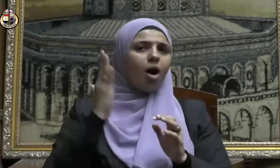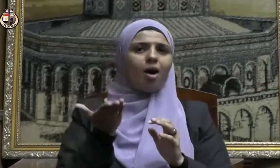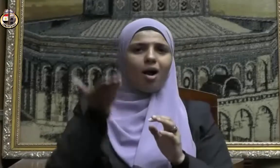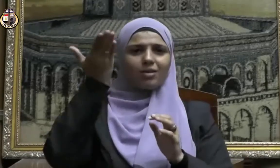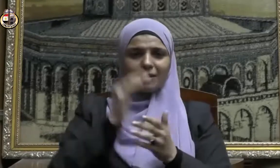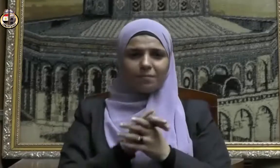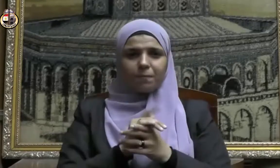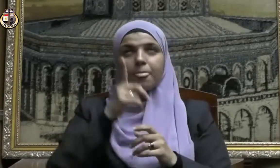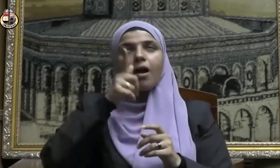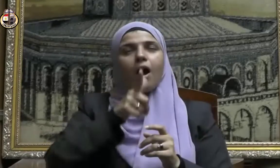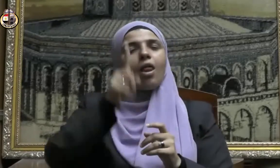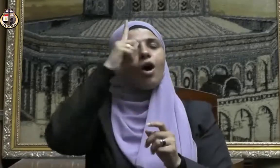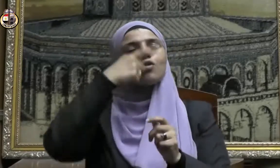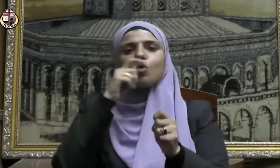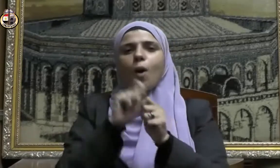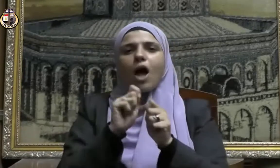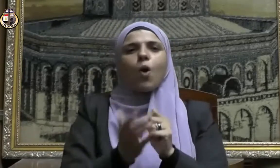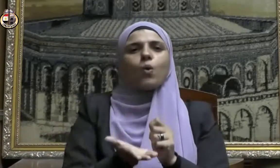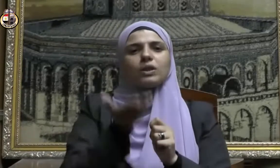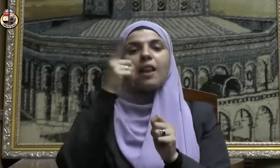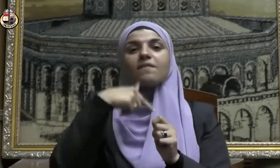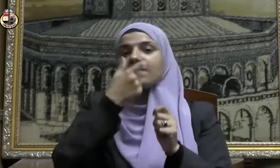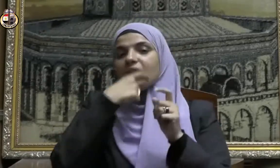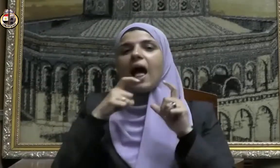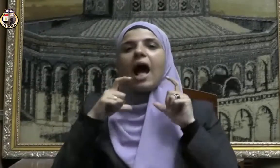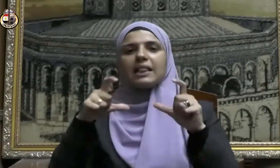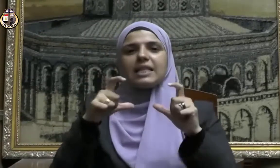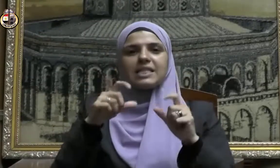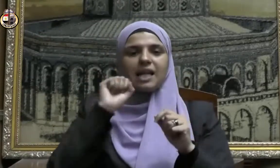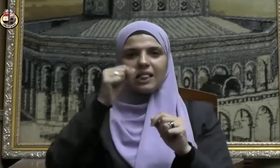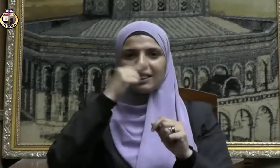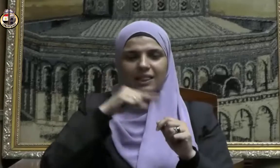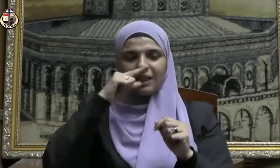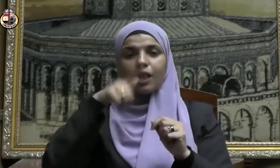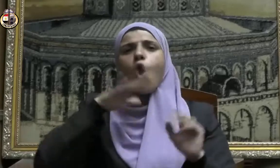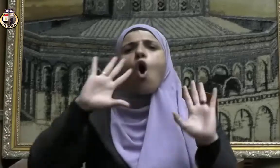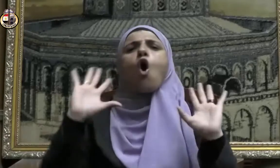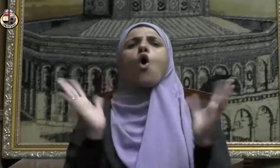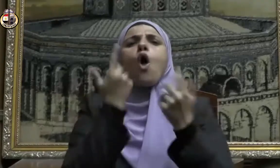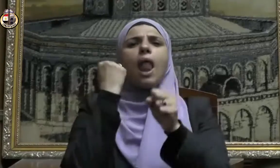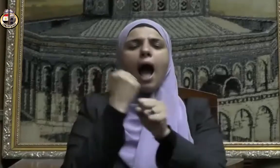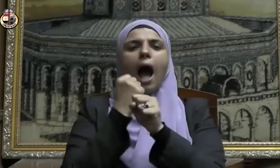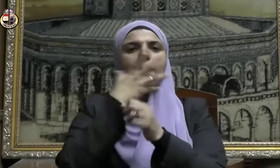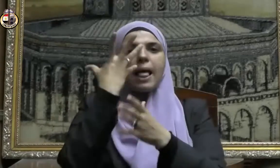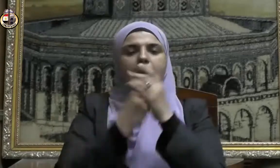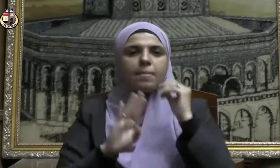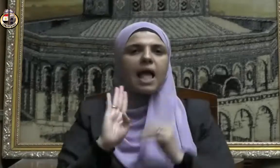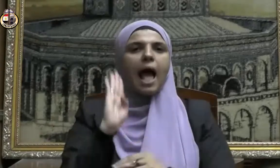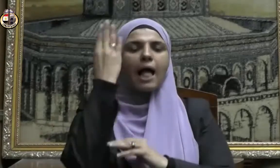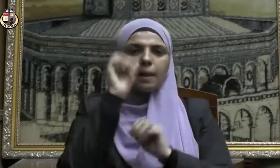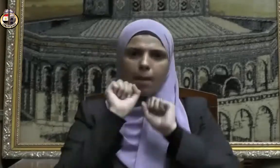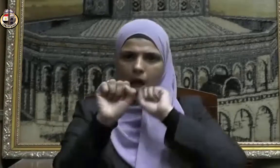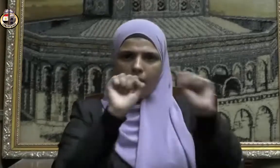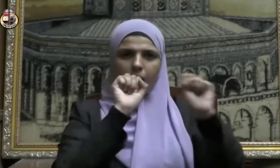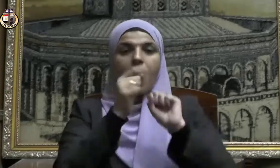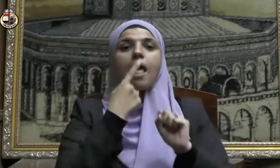فقال سبحانه في الحديث القدسي كل عمل ابن آدم له إلا